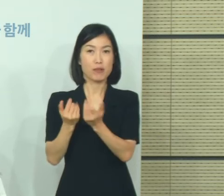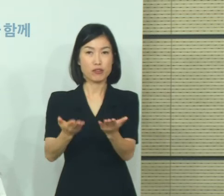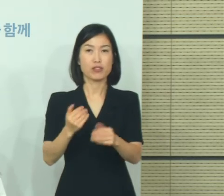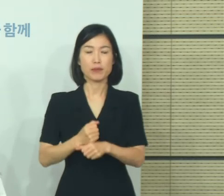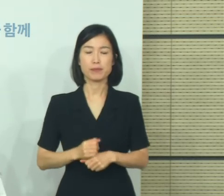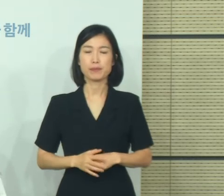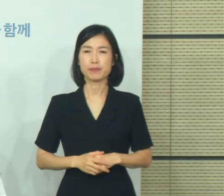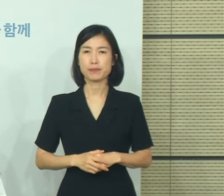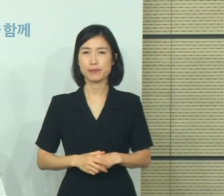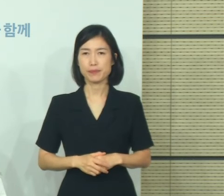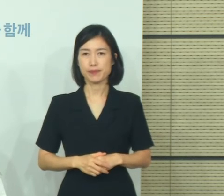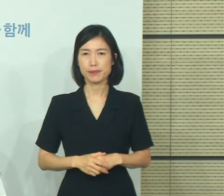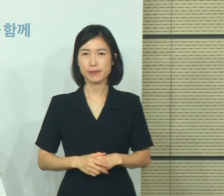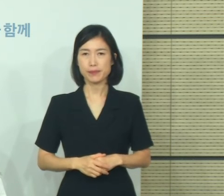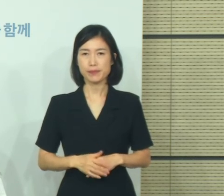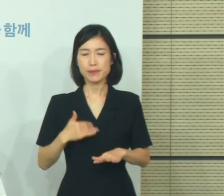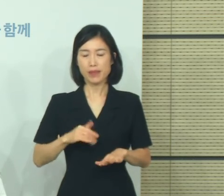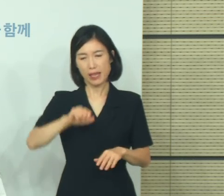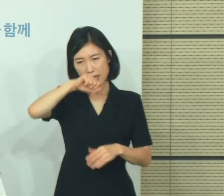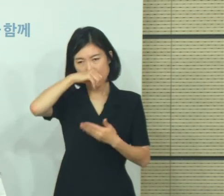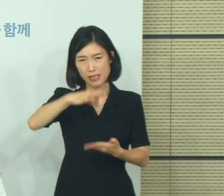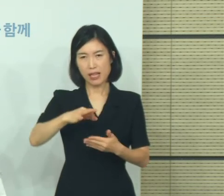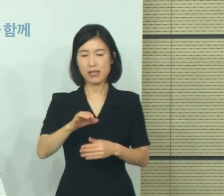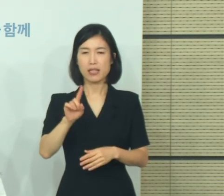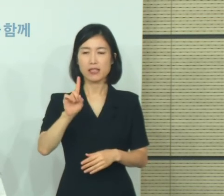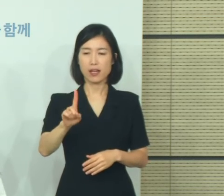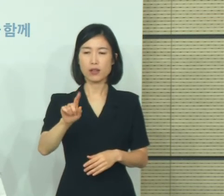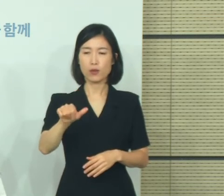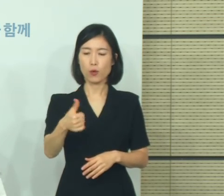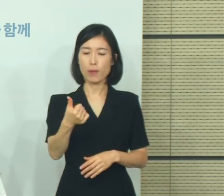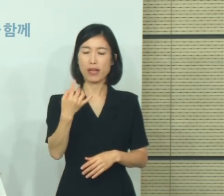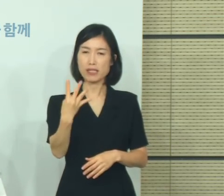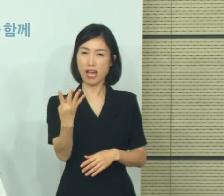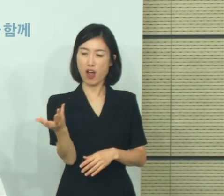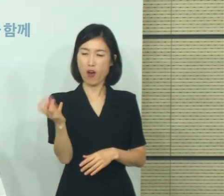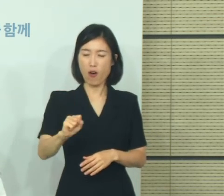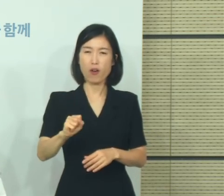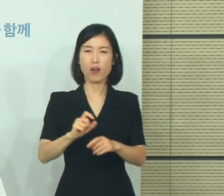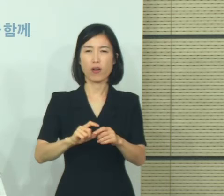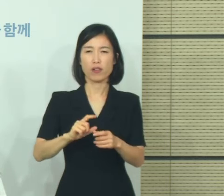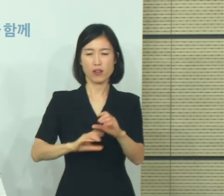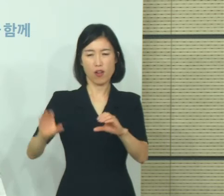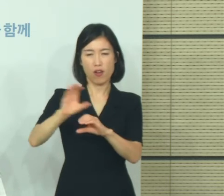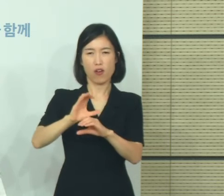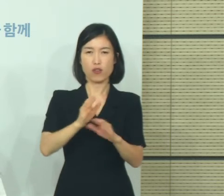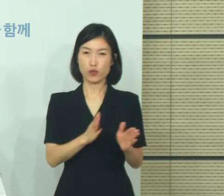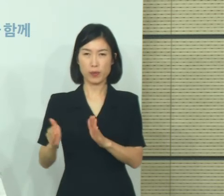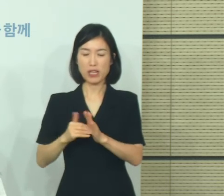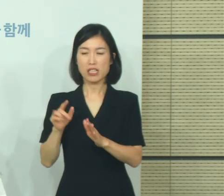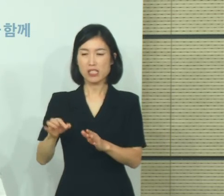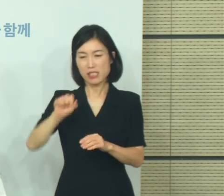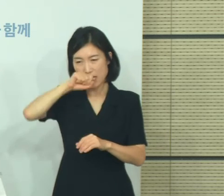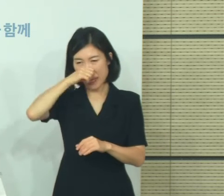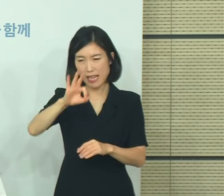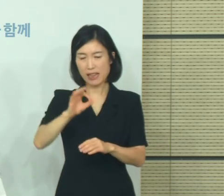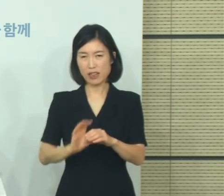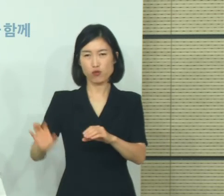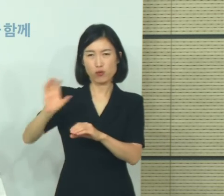추경을 통해서 한 1,054억 원 정도의 예산을 확보를 하고 그 예산을 이용을 해서